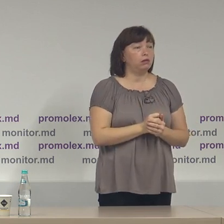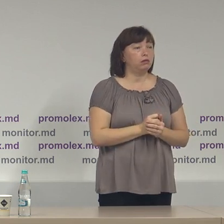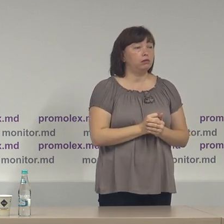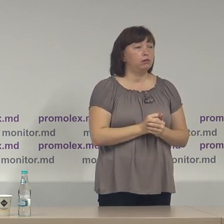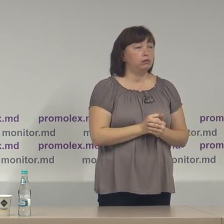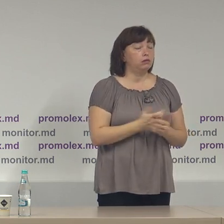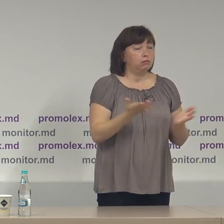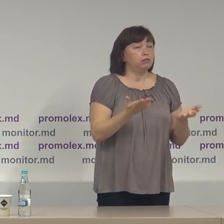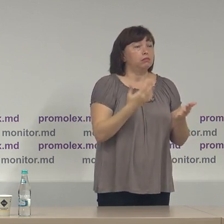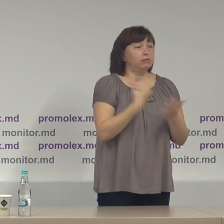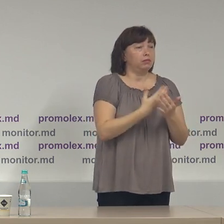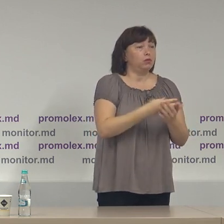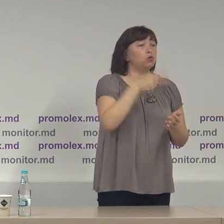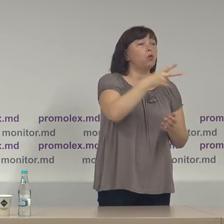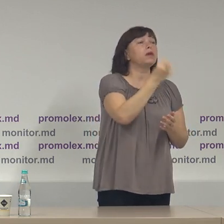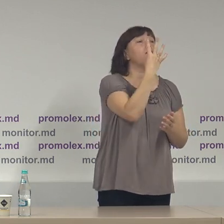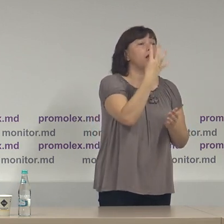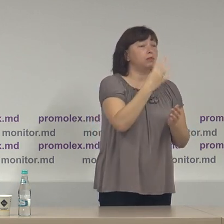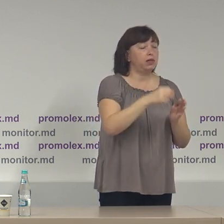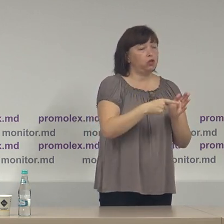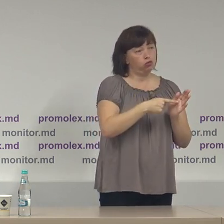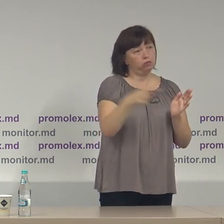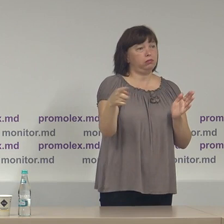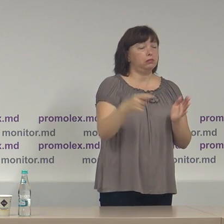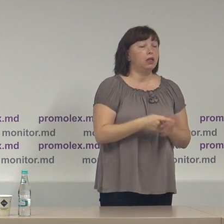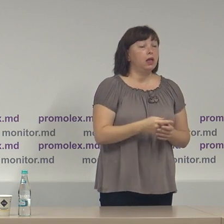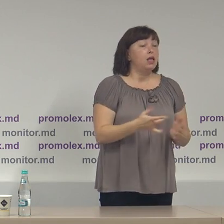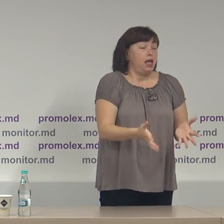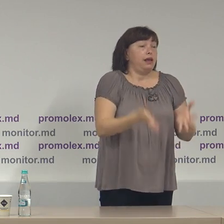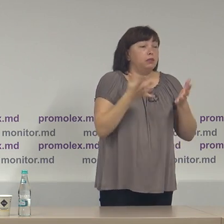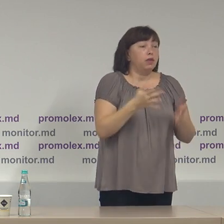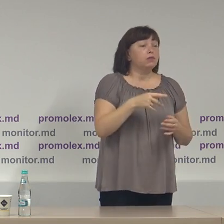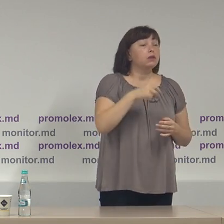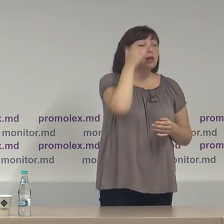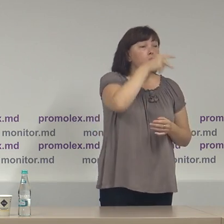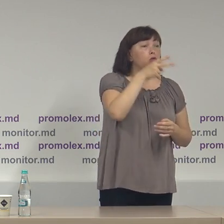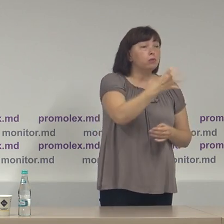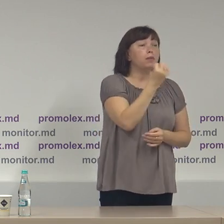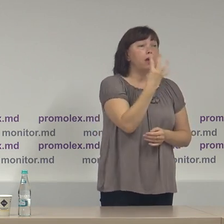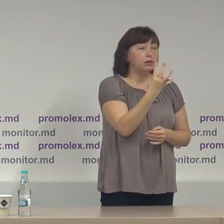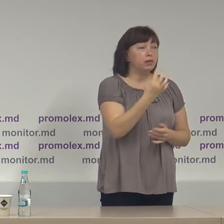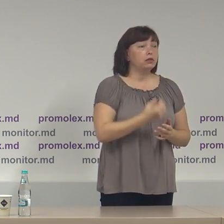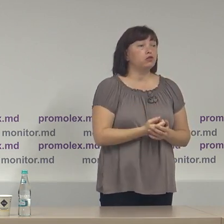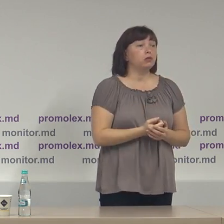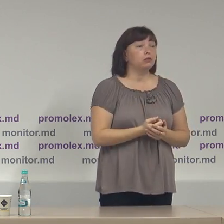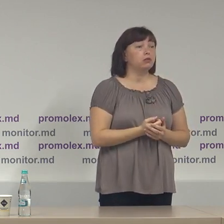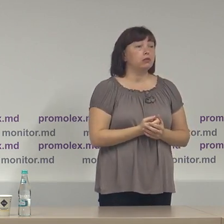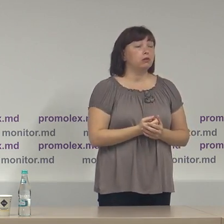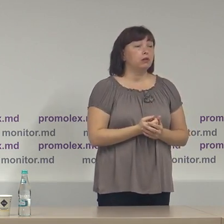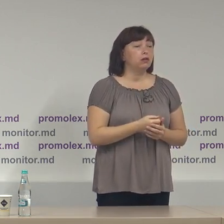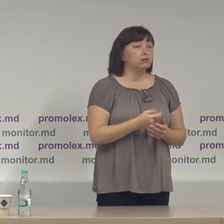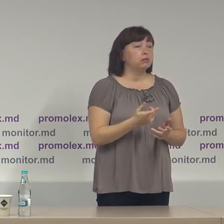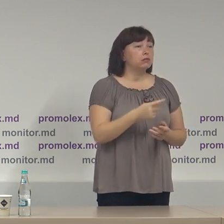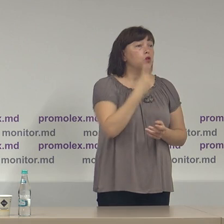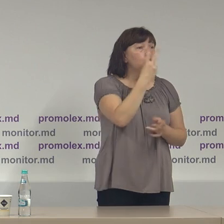hai să zicem anului 2014. Respectiv, în anul 2014, cel